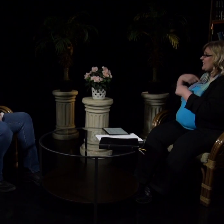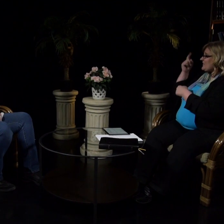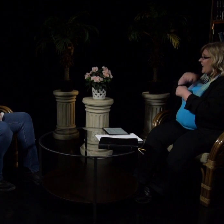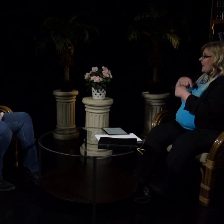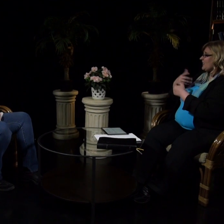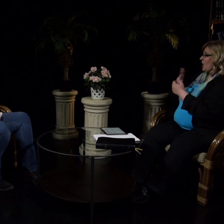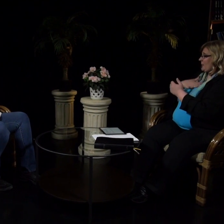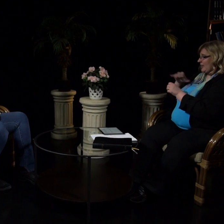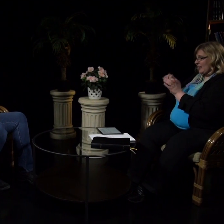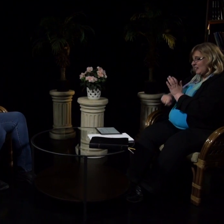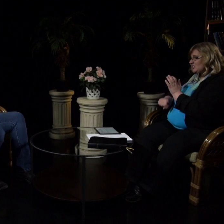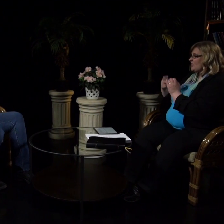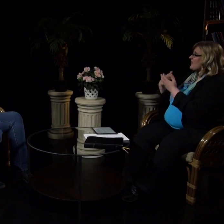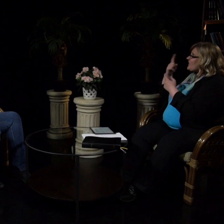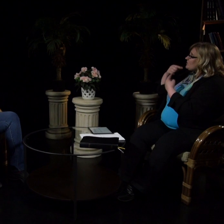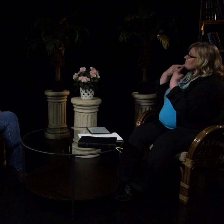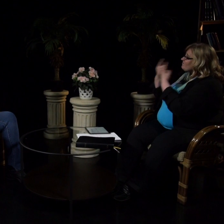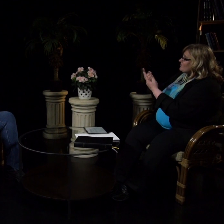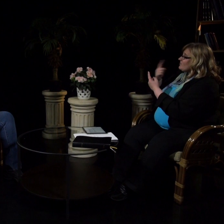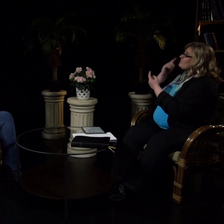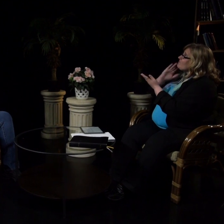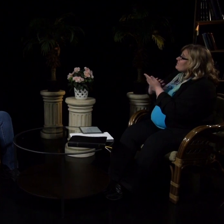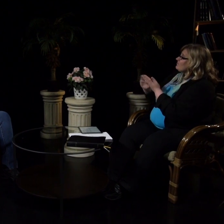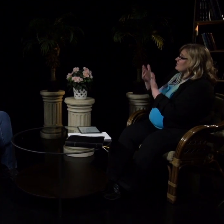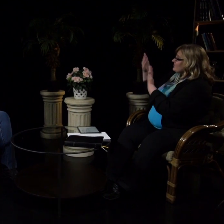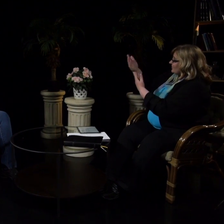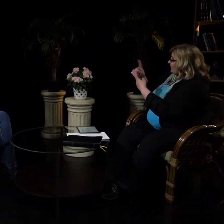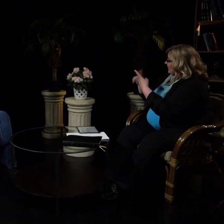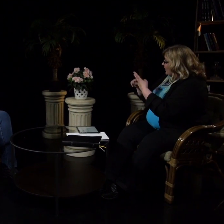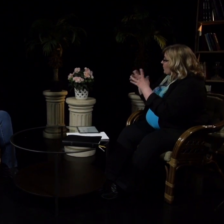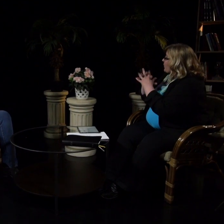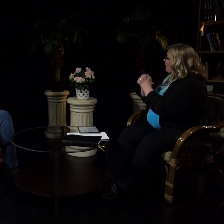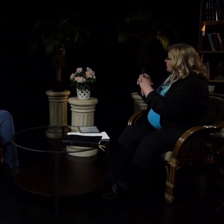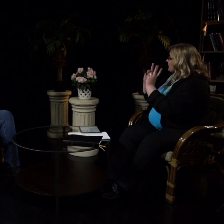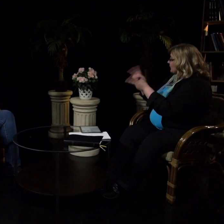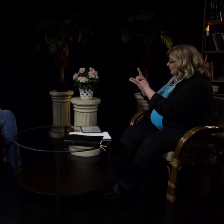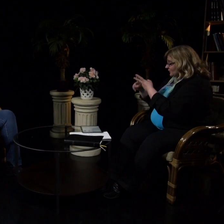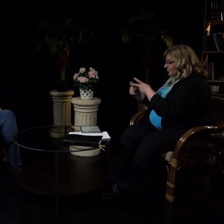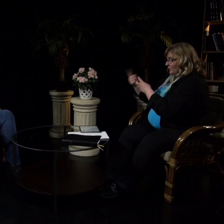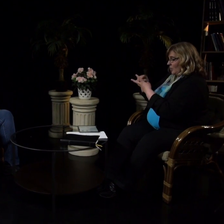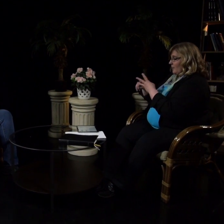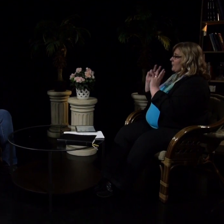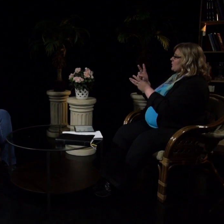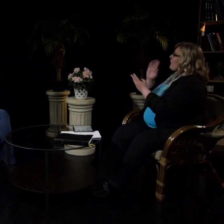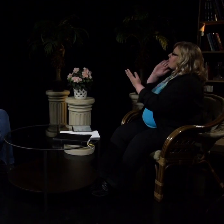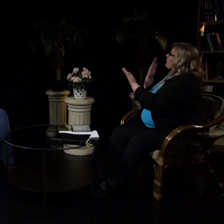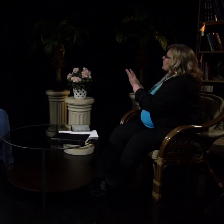tilanteeseen liittyen, olen tehnyt jotakin väärää ja haluan tunnustaa sen Jumalalle. Voin kiittää, voin pyytää